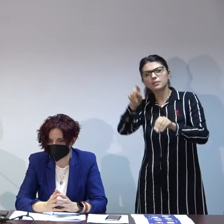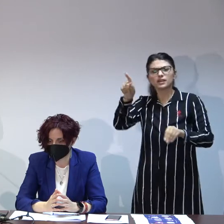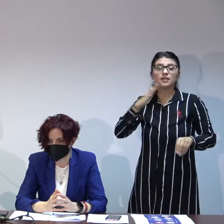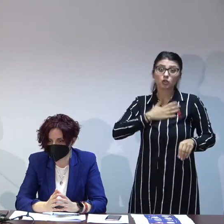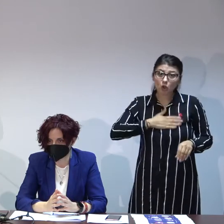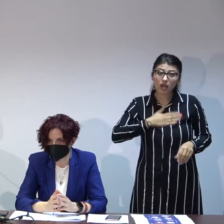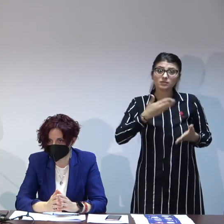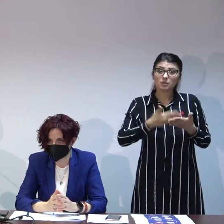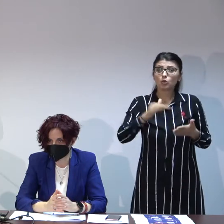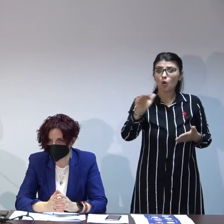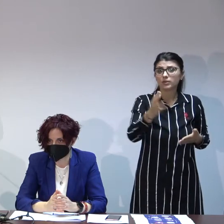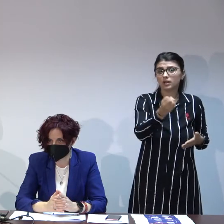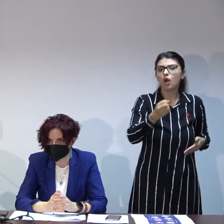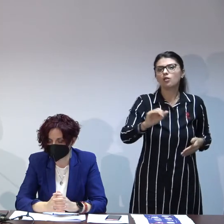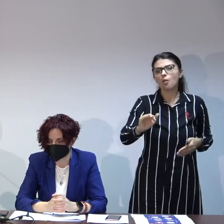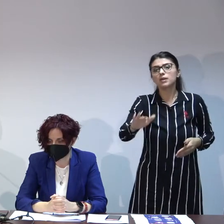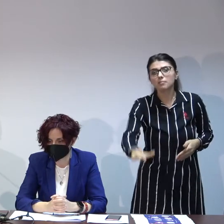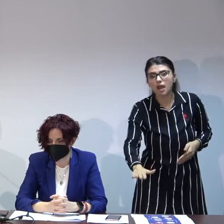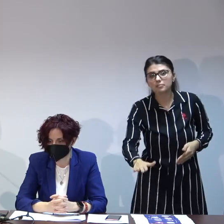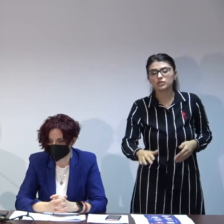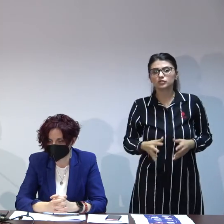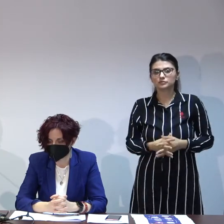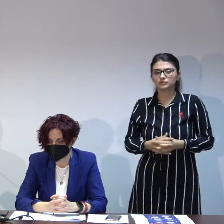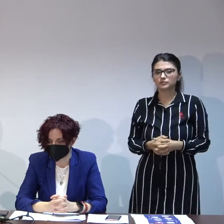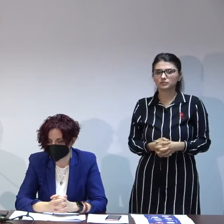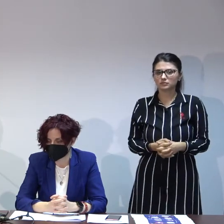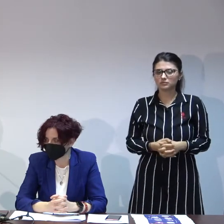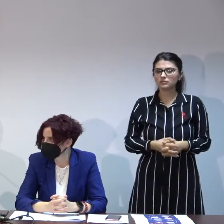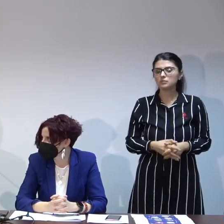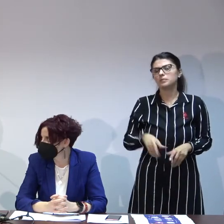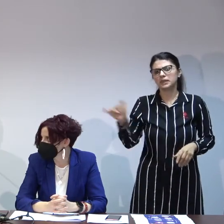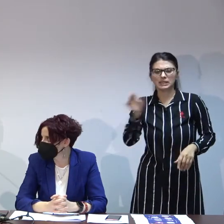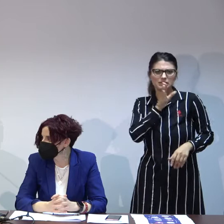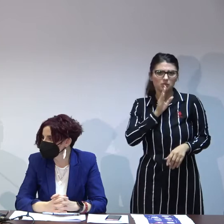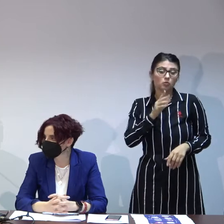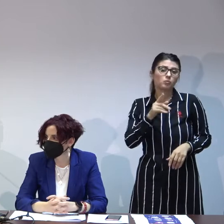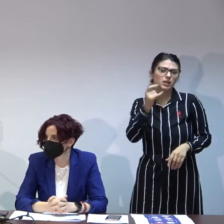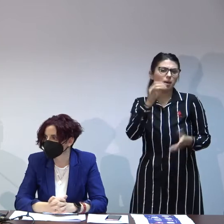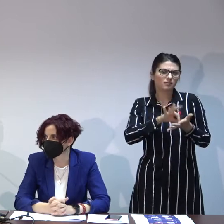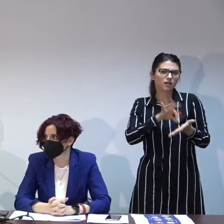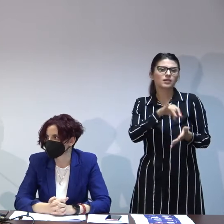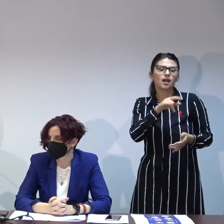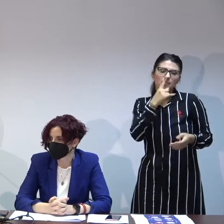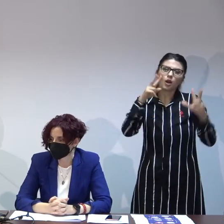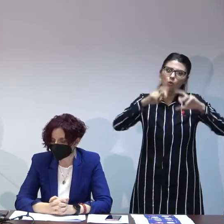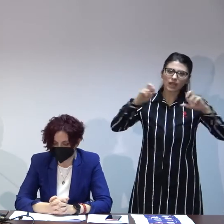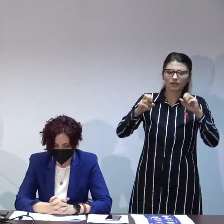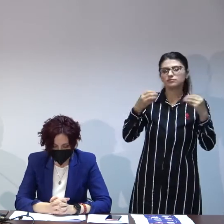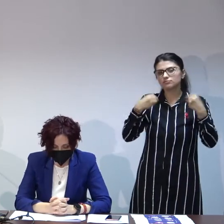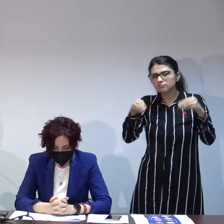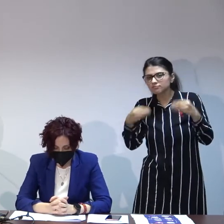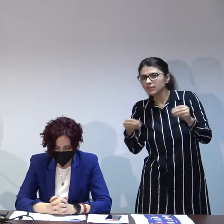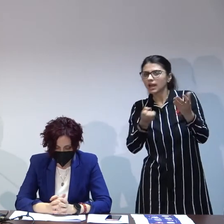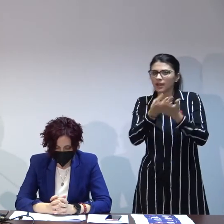dorință de a adopta copii mai mulți Păi relativ simplu ne-am informat în primul rând cu privire la ceea